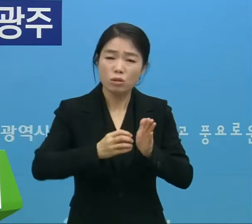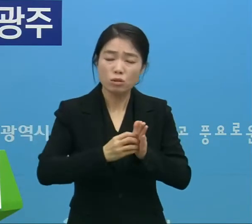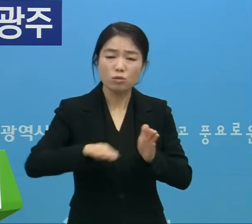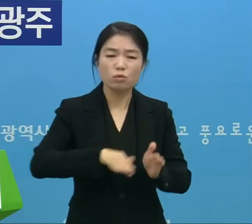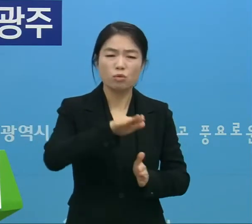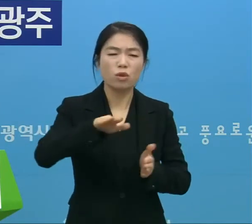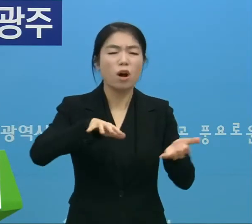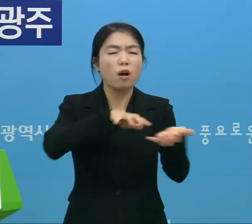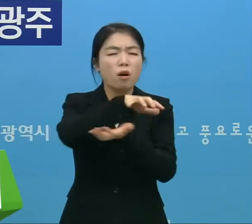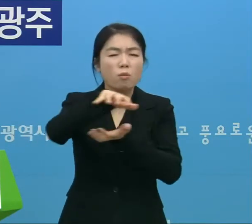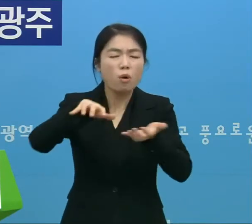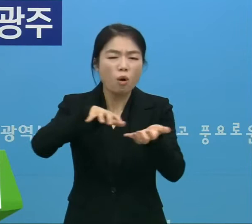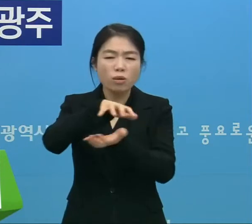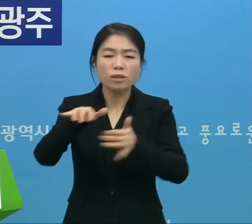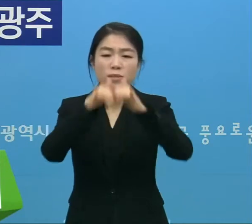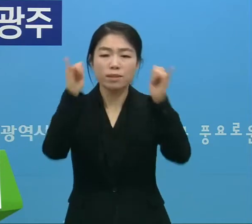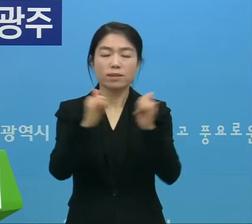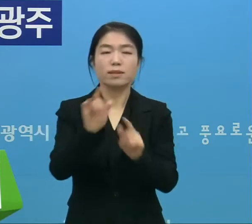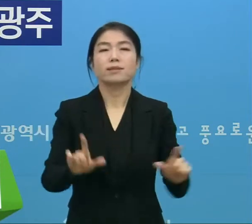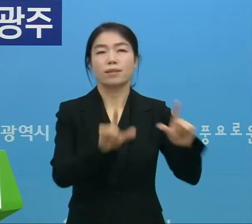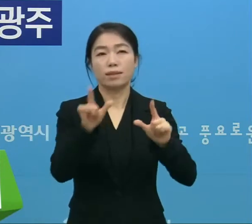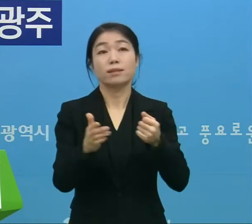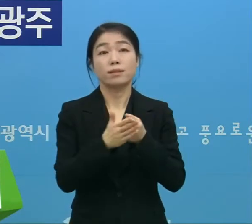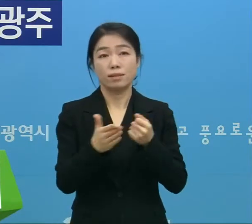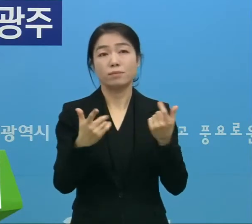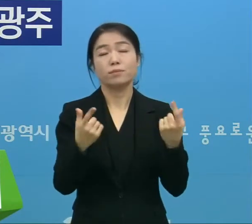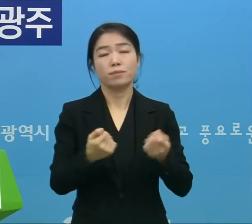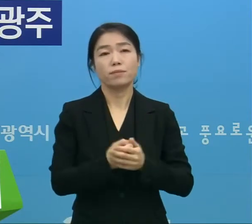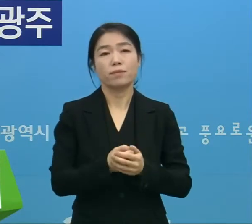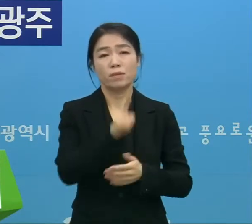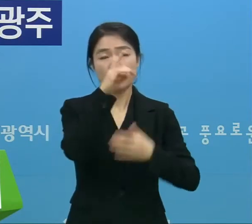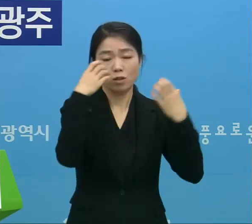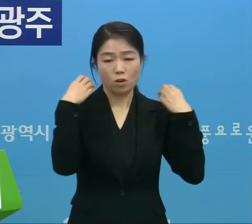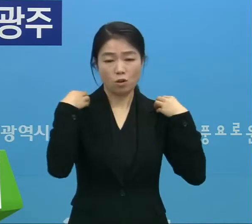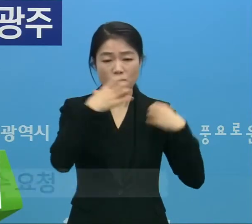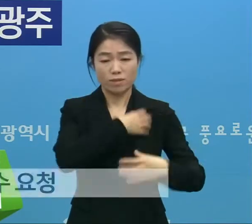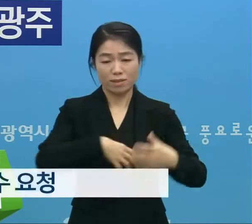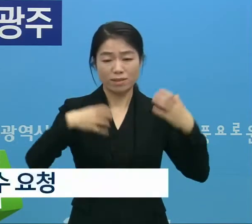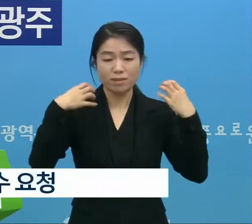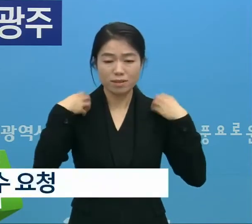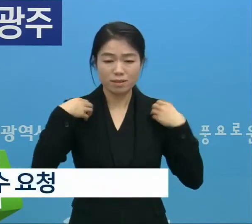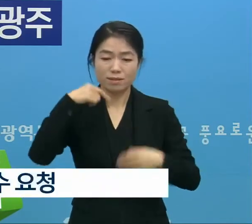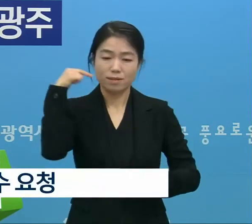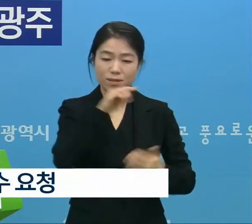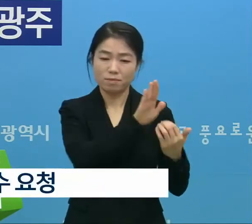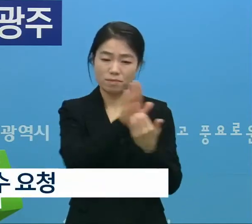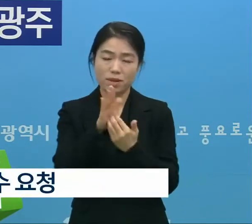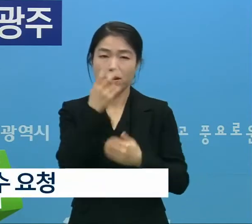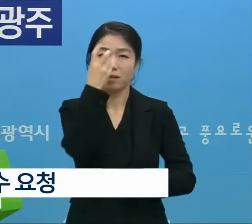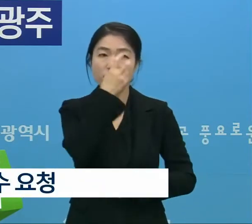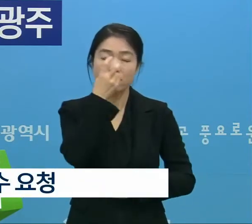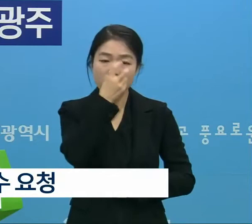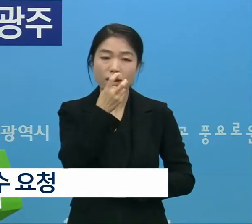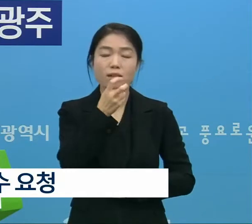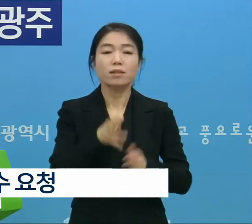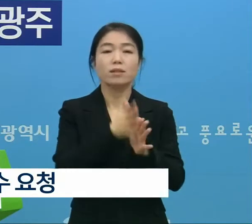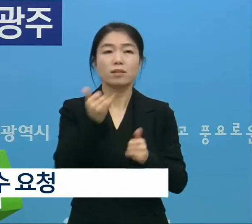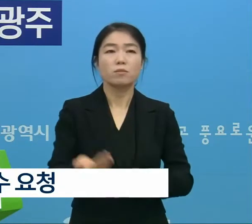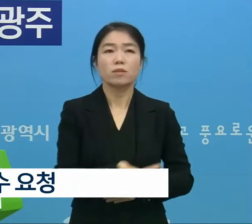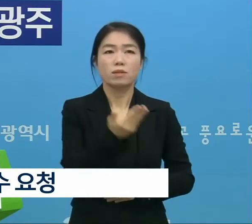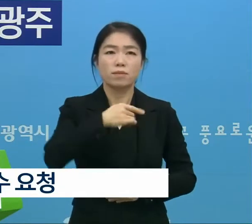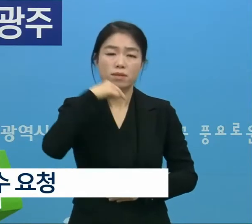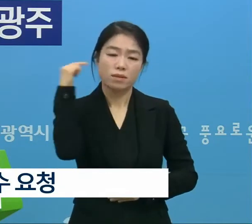복잡타기한 사회에 살고 있습니다. 정부나 지자체의 철저한 방역관리에 시민들의